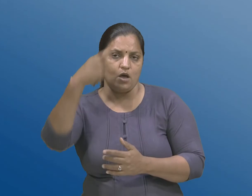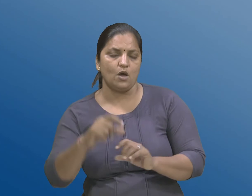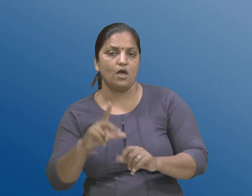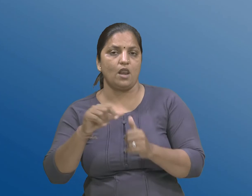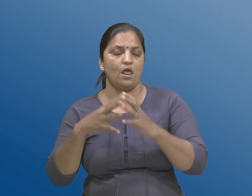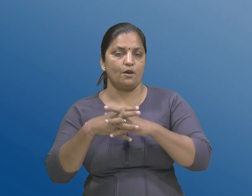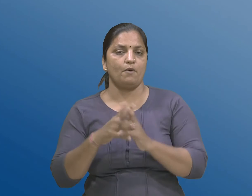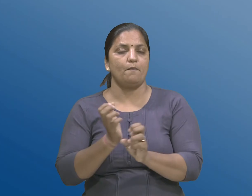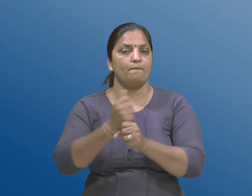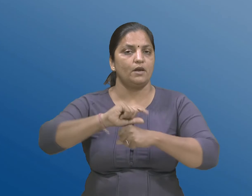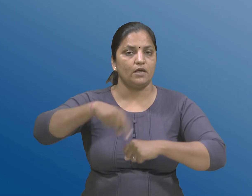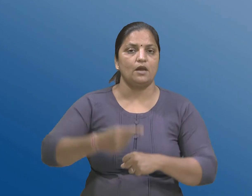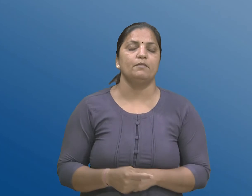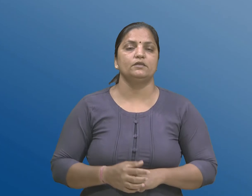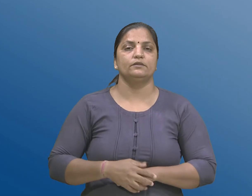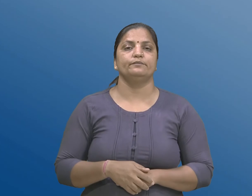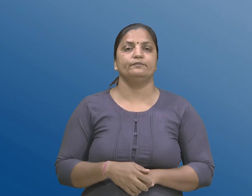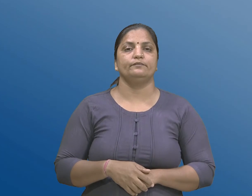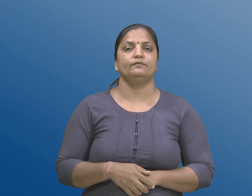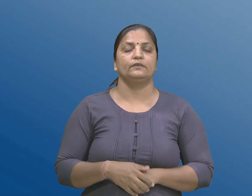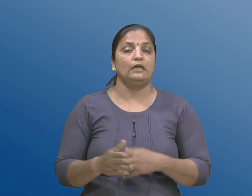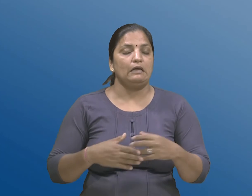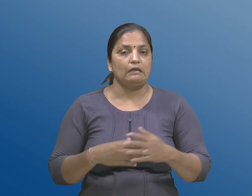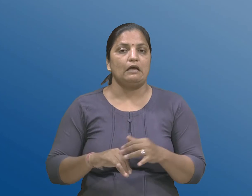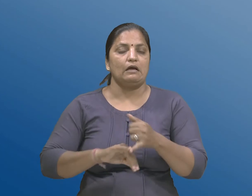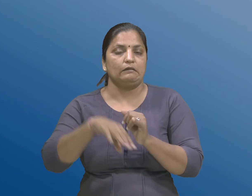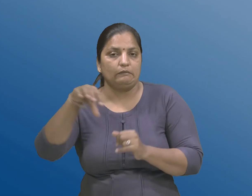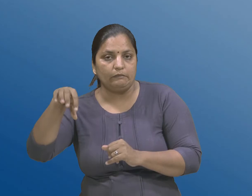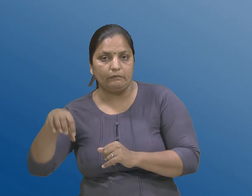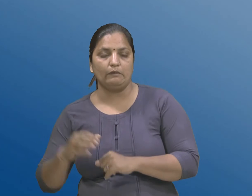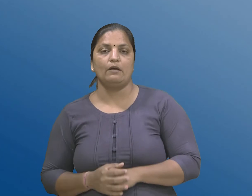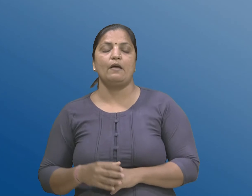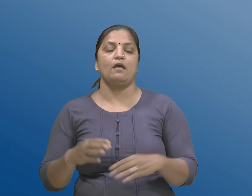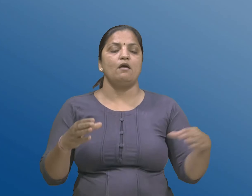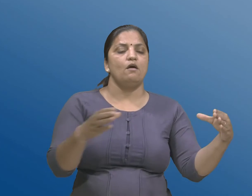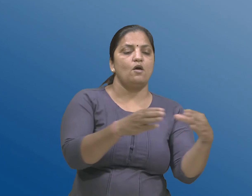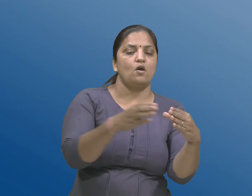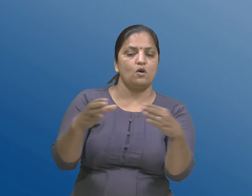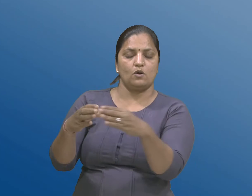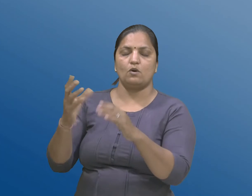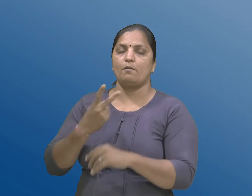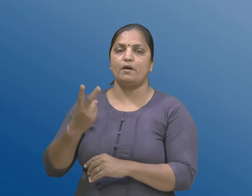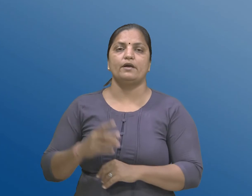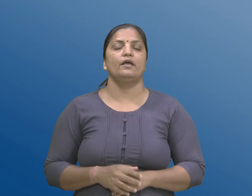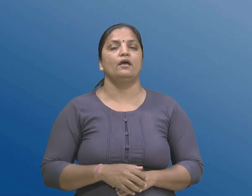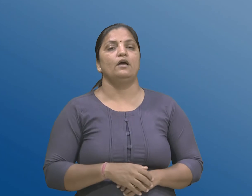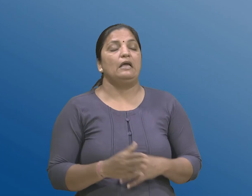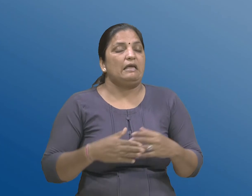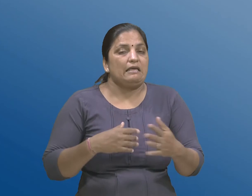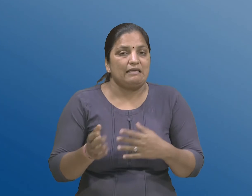पची तरत ज ज्यां राज्य विदान मंडल बे गुरू होनू बने लूँछे त्यां दरेक गुरू समक्ष अथ्वा ज्यां